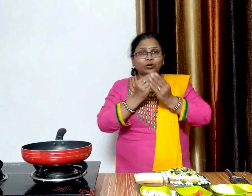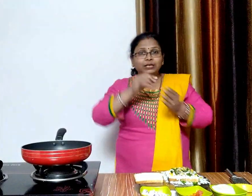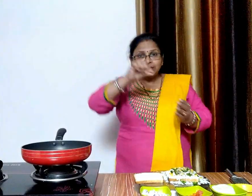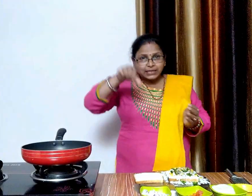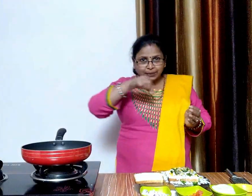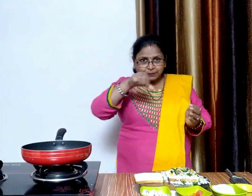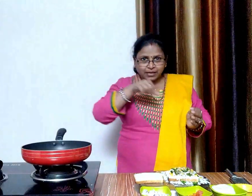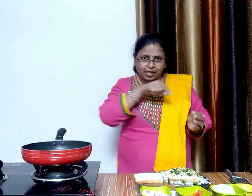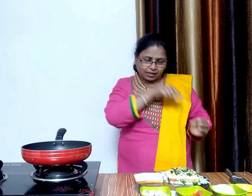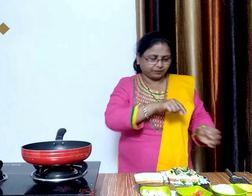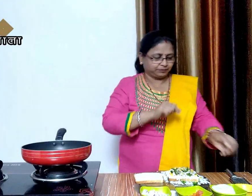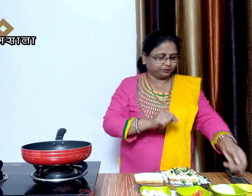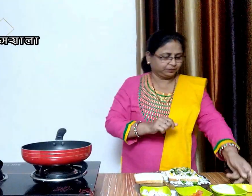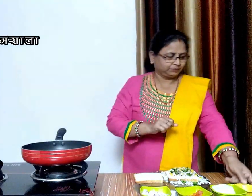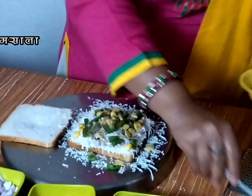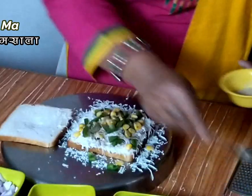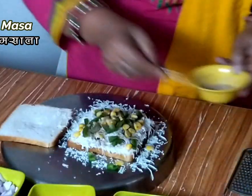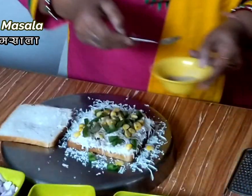चाट मसाला स्प्रिंकल कर लेंगे